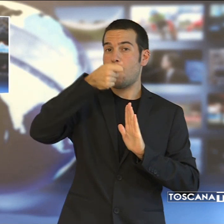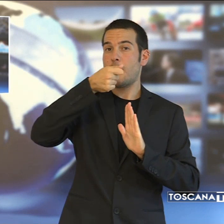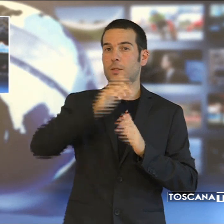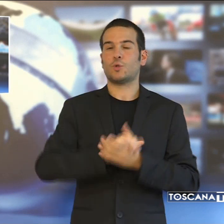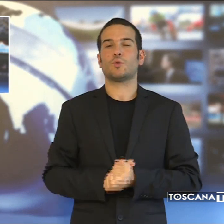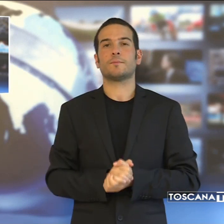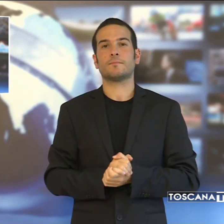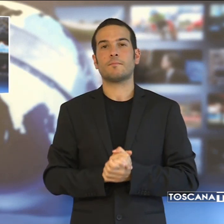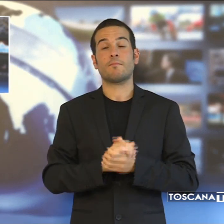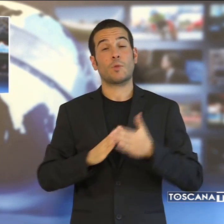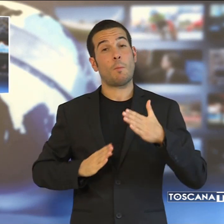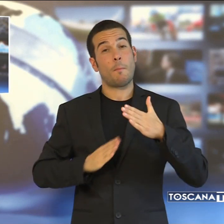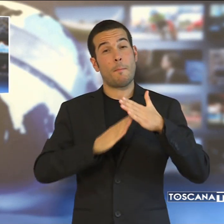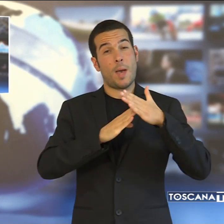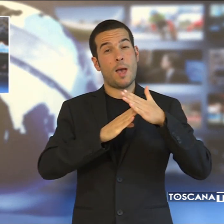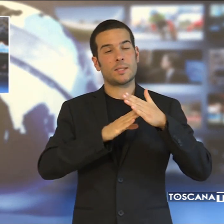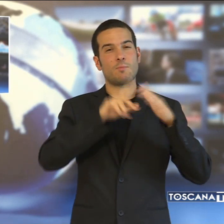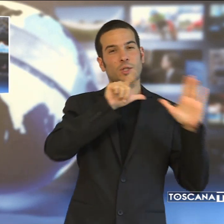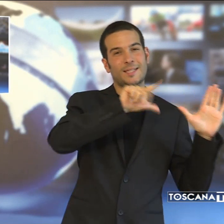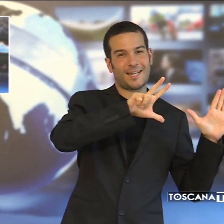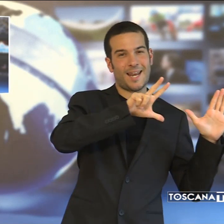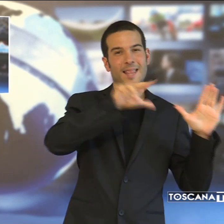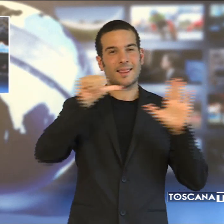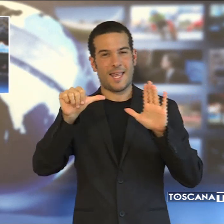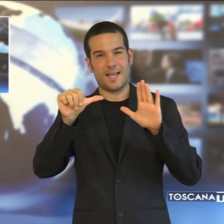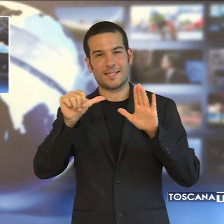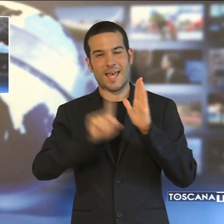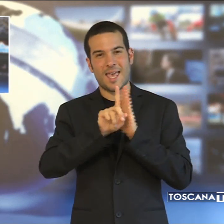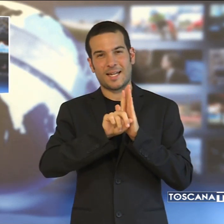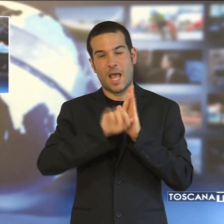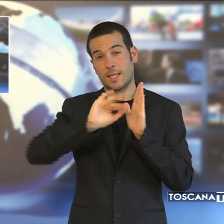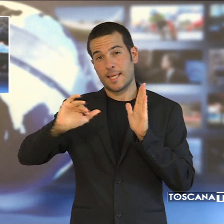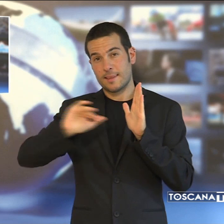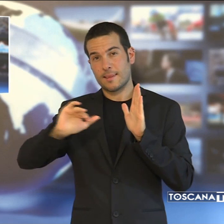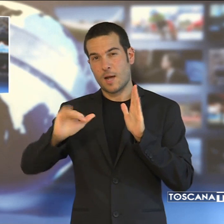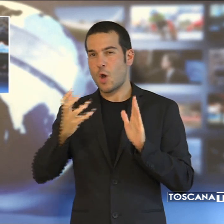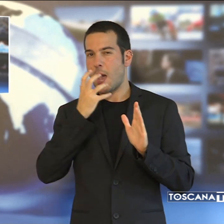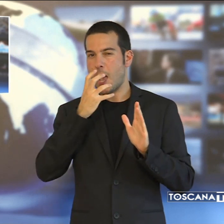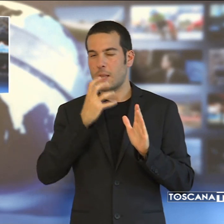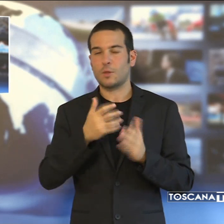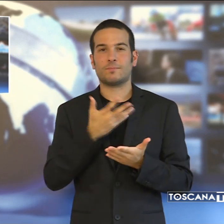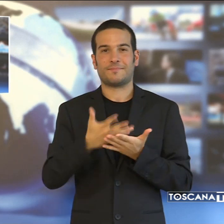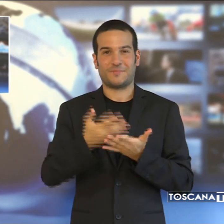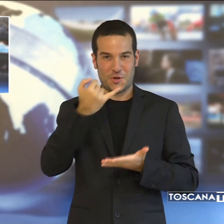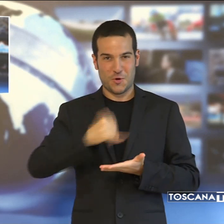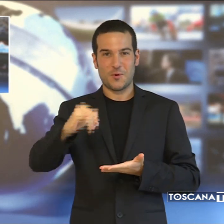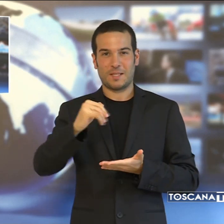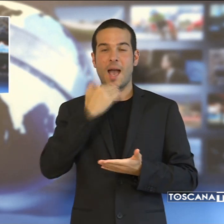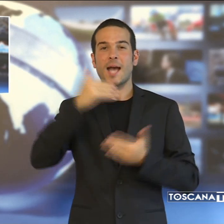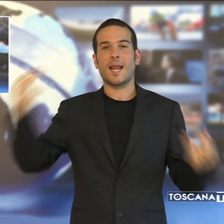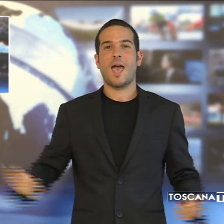Punte di circa 36 gradi nell'interno con caldo affoso. Era l'ultima notizia,